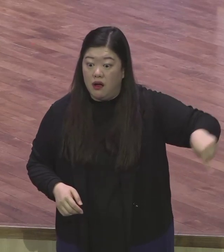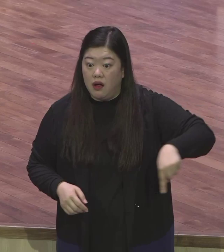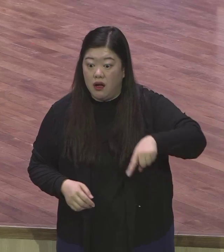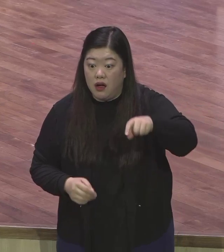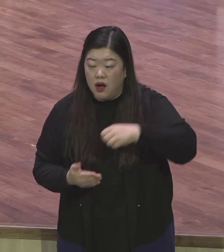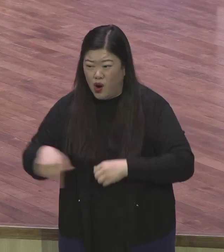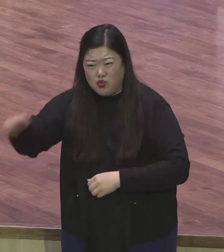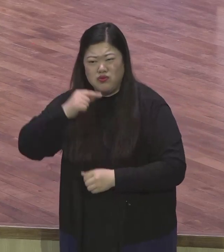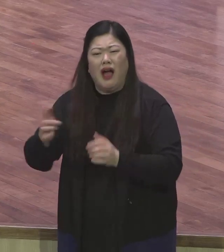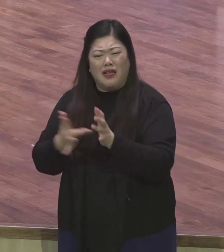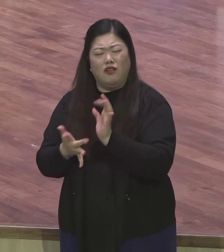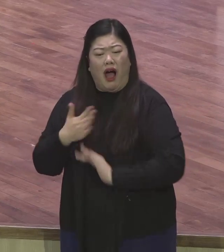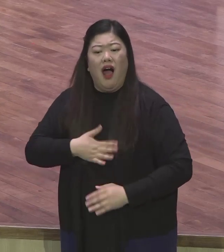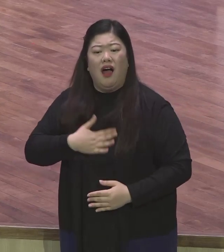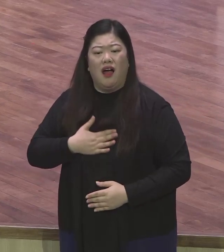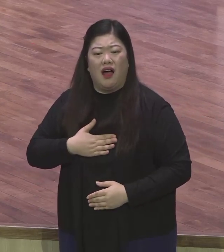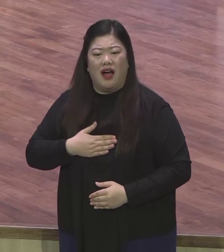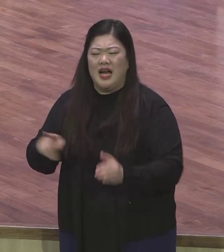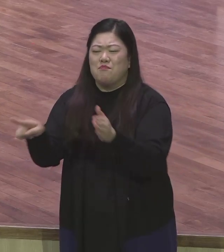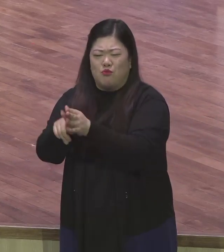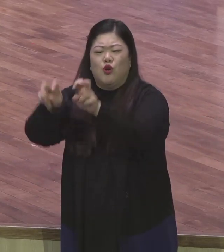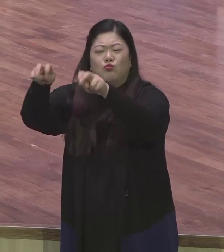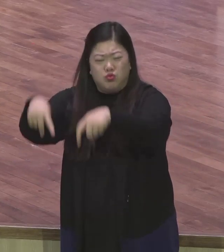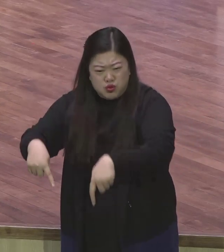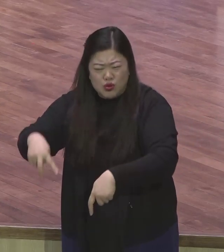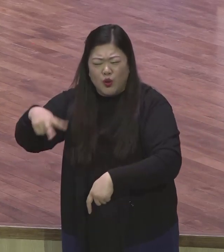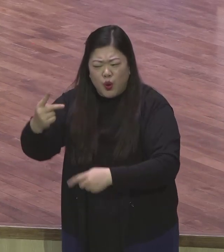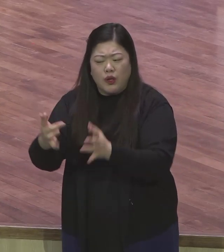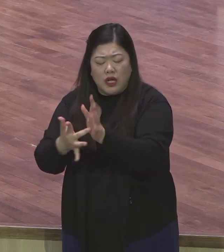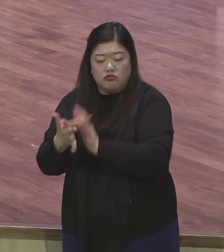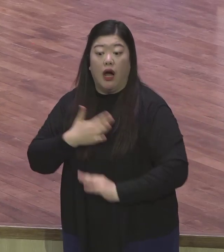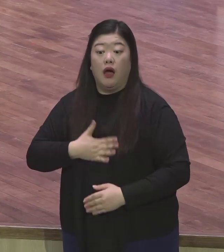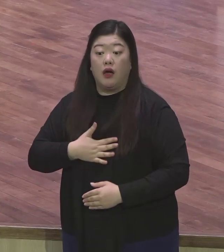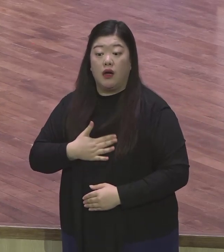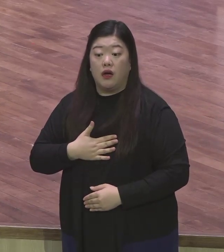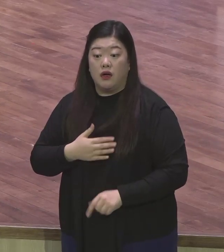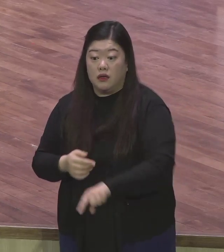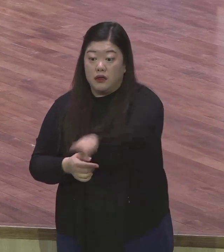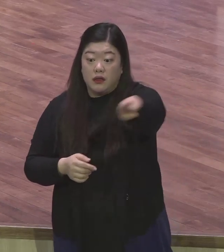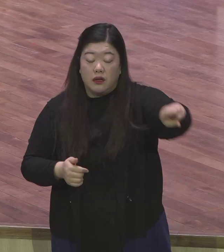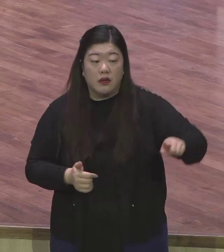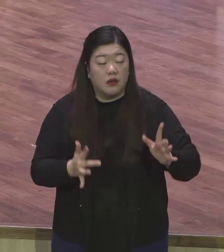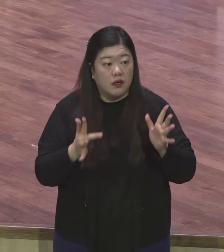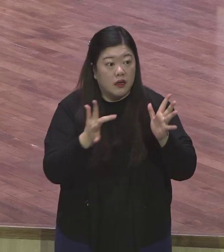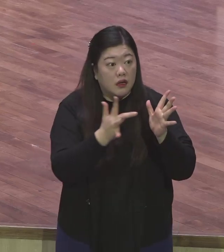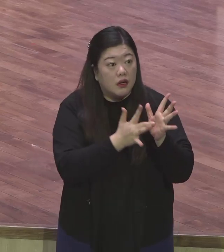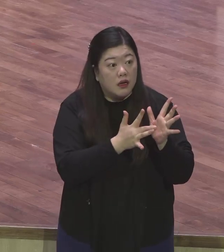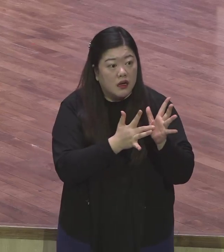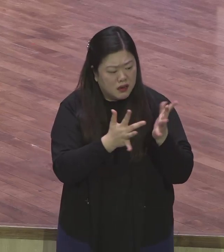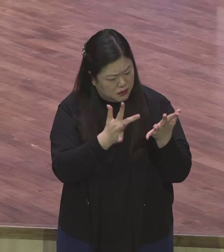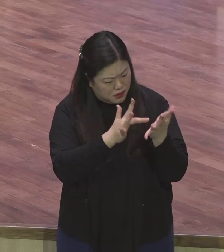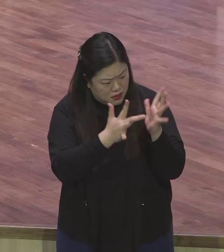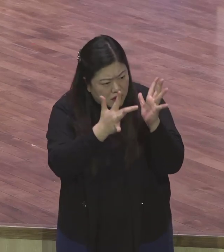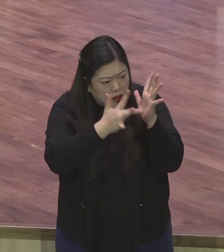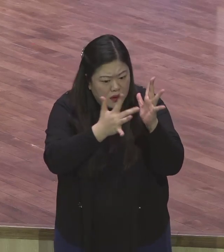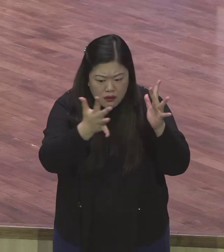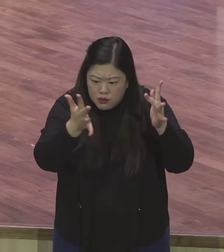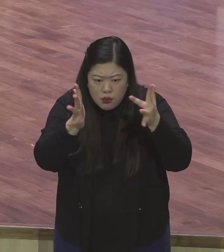코카콜라 번도 들어본 저 사람이 지구촌에 엄청 많아요 모슬렘 많을 것도 없고 그 정도가 아니고 우리